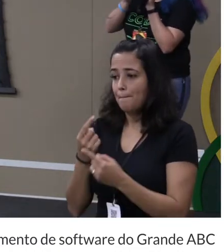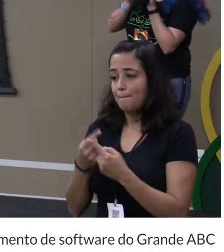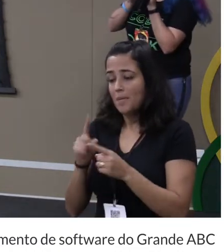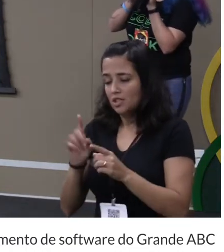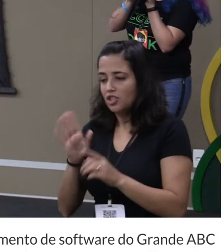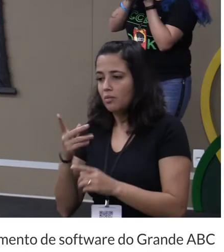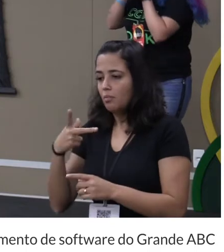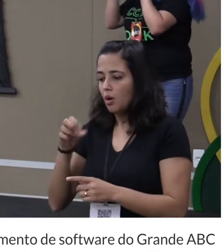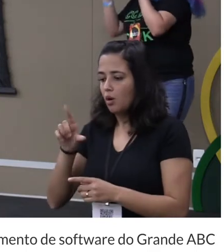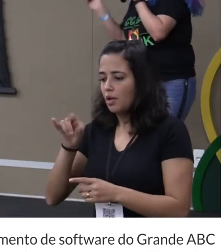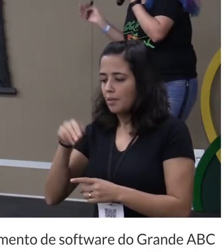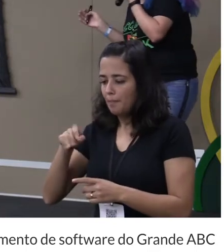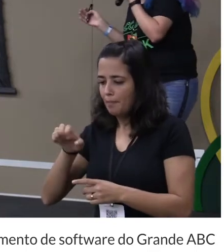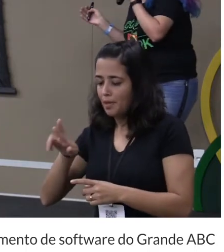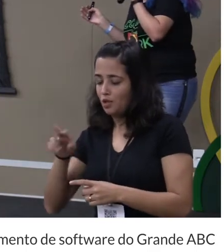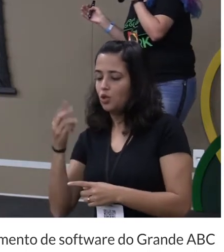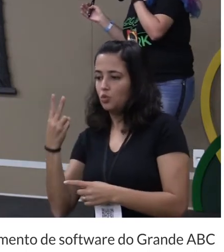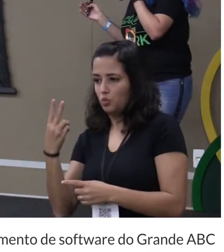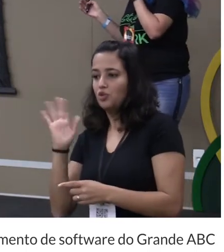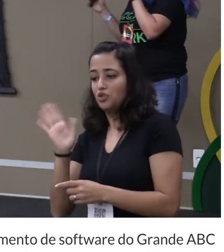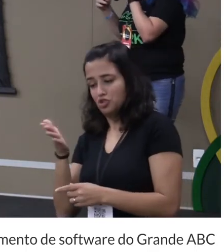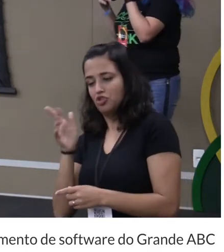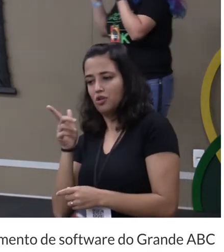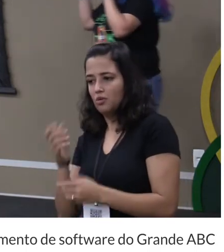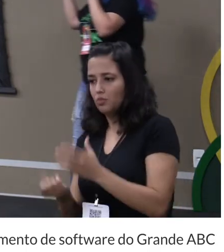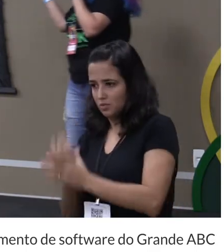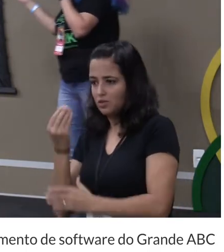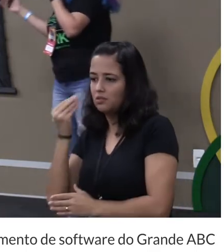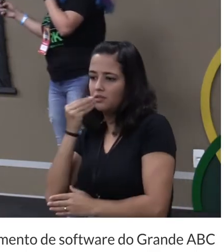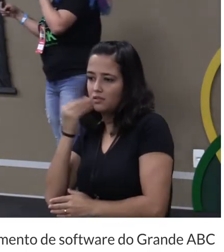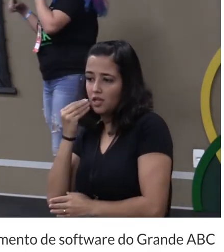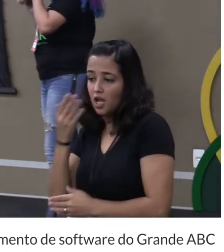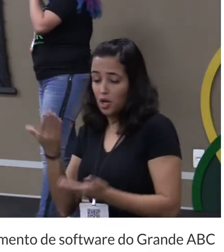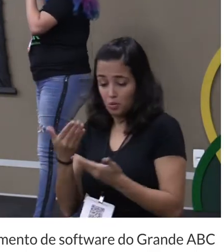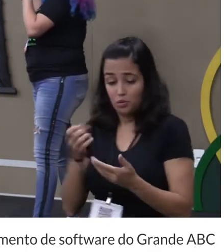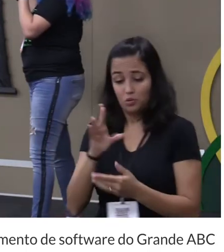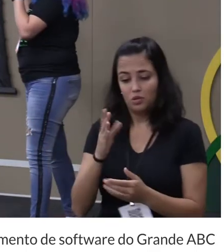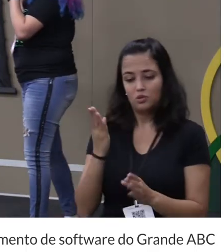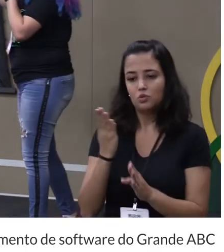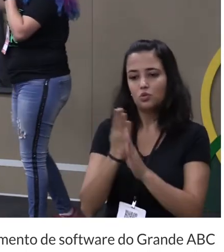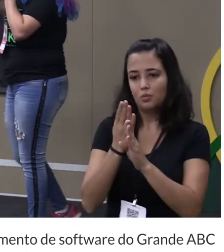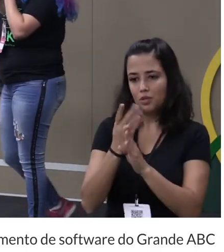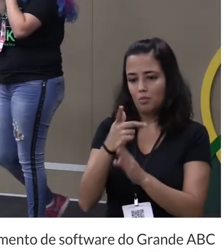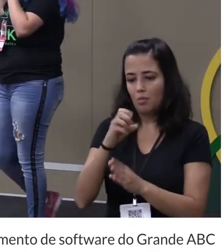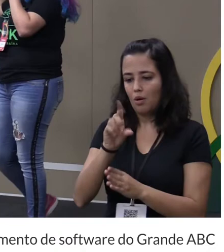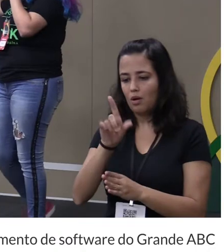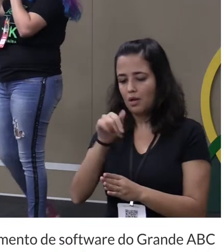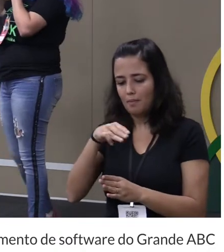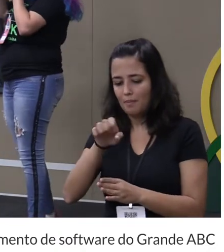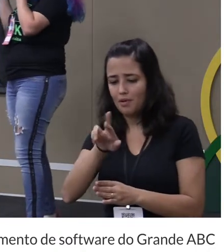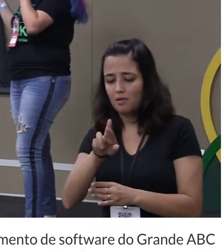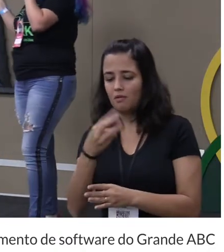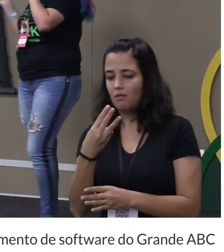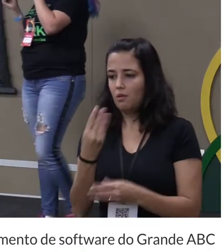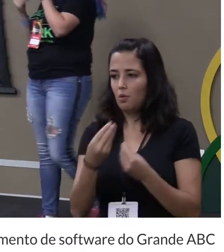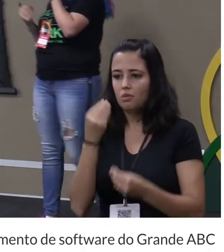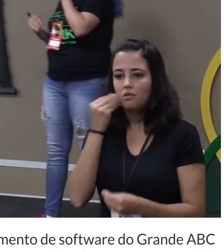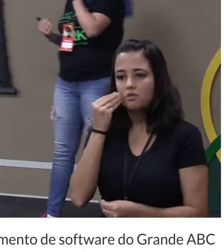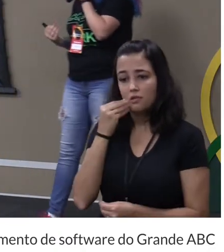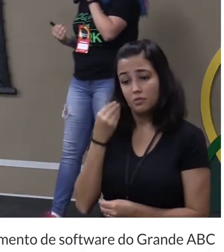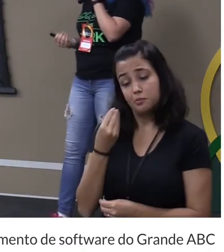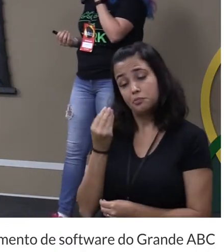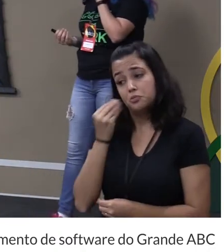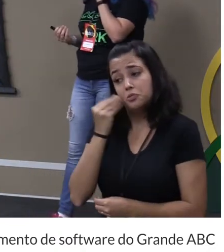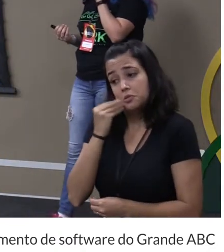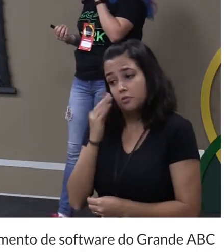polymer 2 estão testados beleza? é só eu descobrir como faz ou descobrir como faz uma libre de teste sei lá eu vou dar um